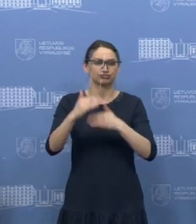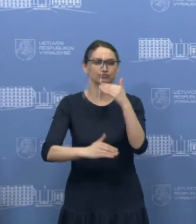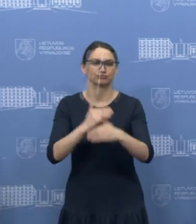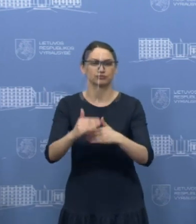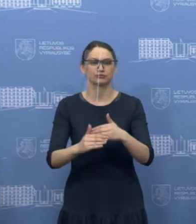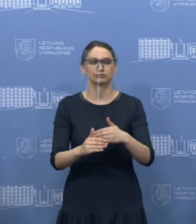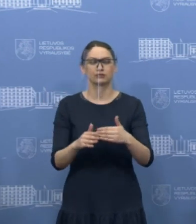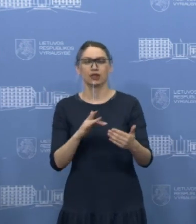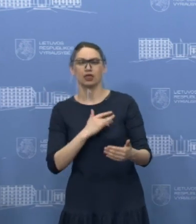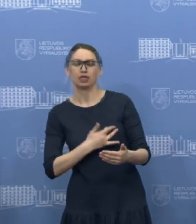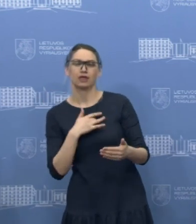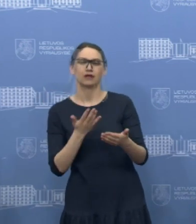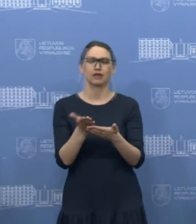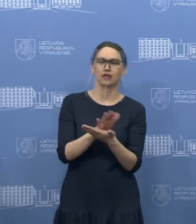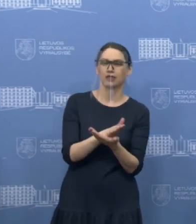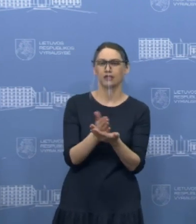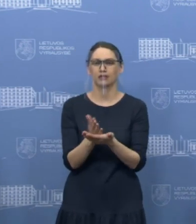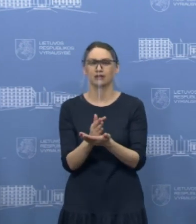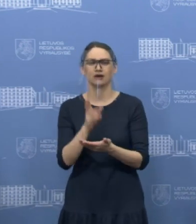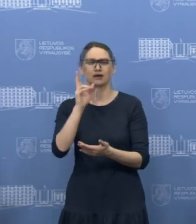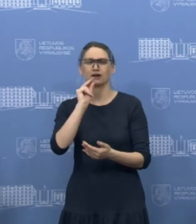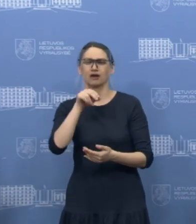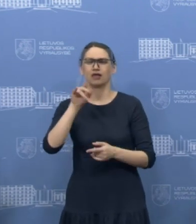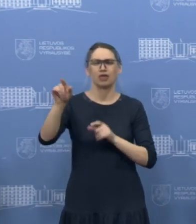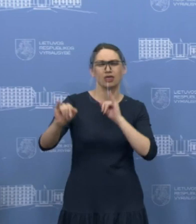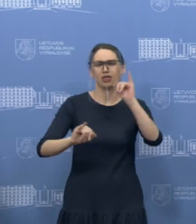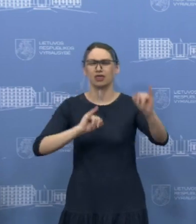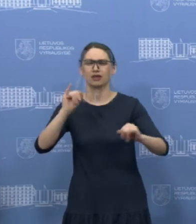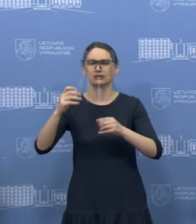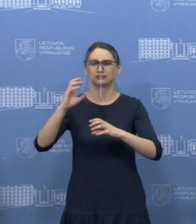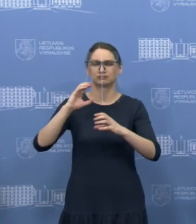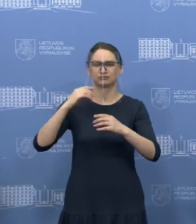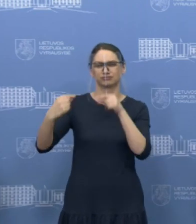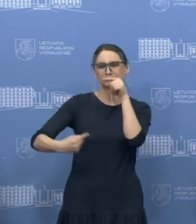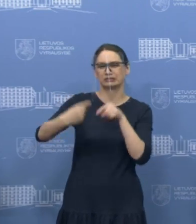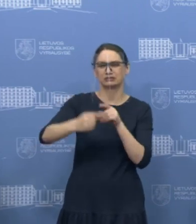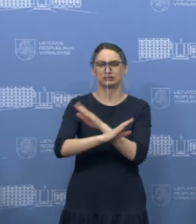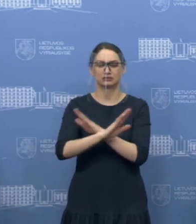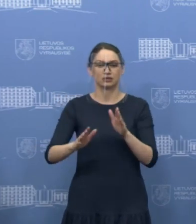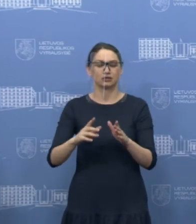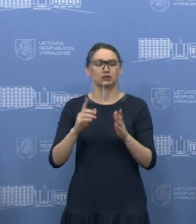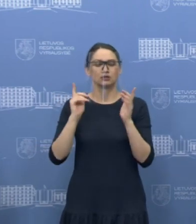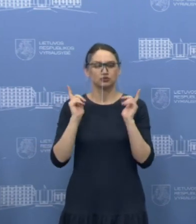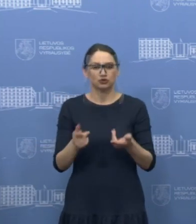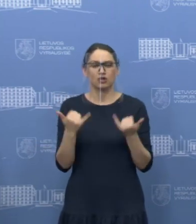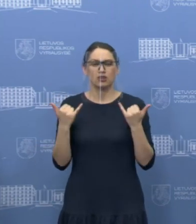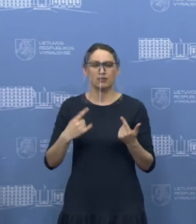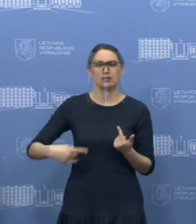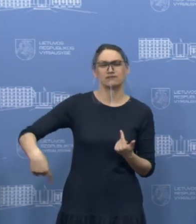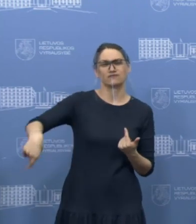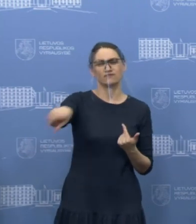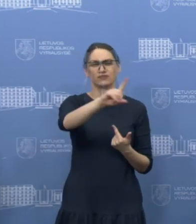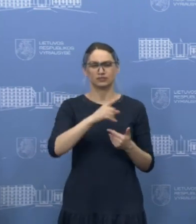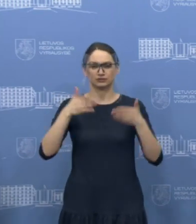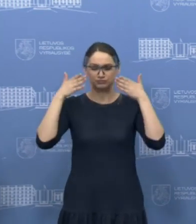neieškojamas kažkokių priešų, nesusikalbėjimų ar kitų dalykų. Dabar turim visi bendrai koncentruoti veikti.